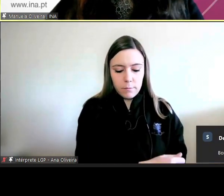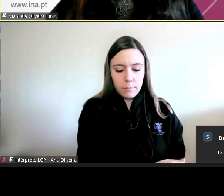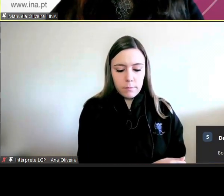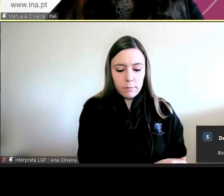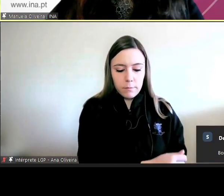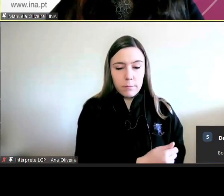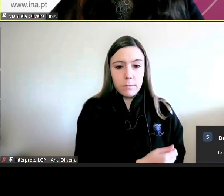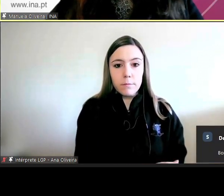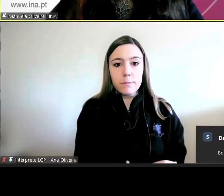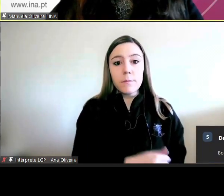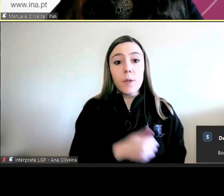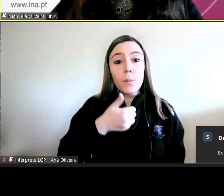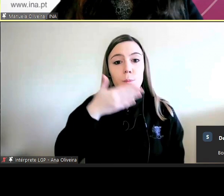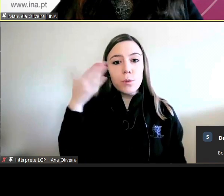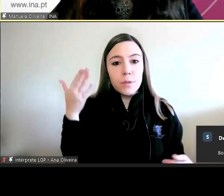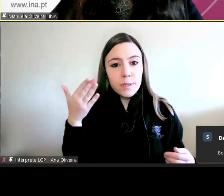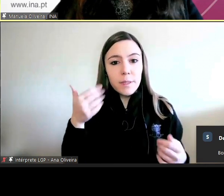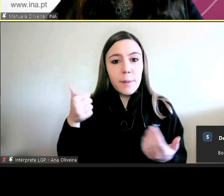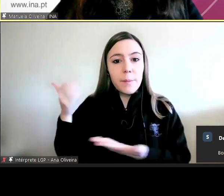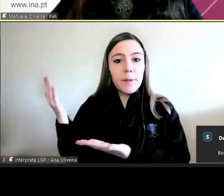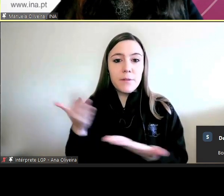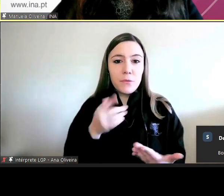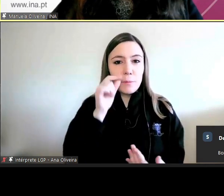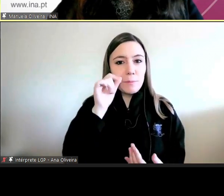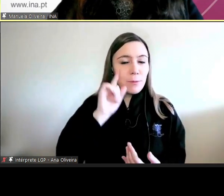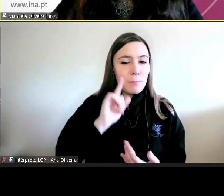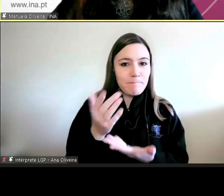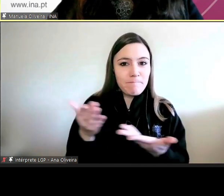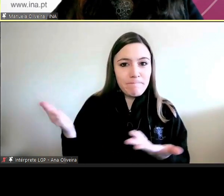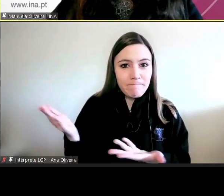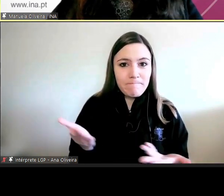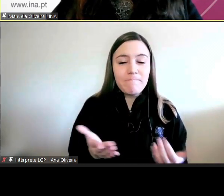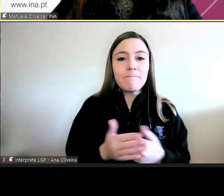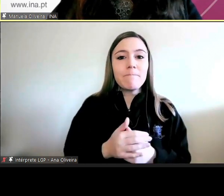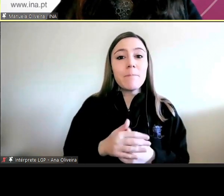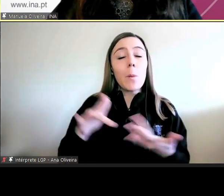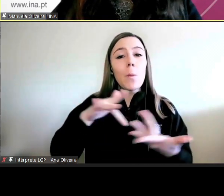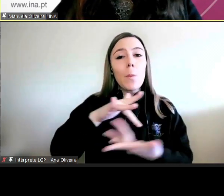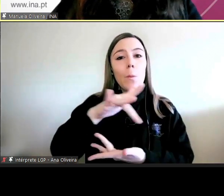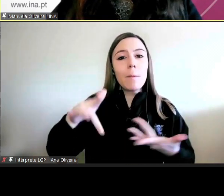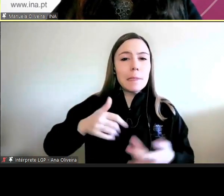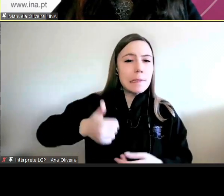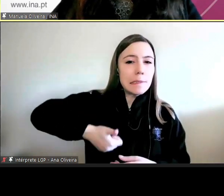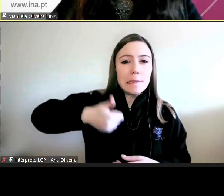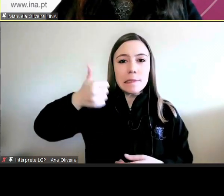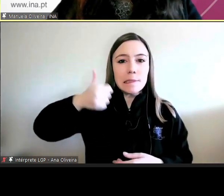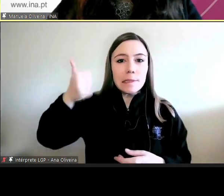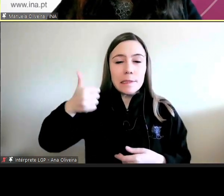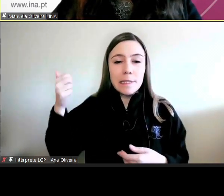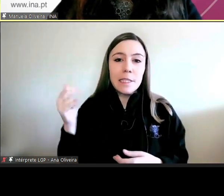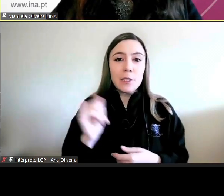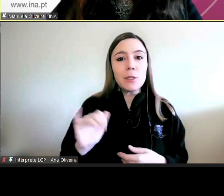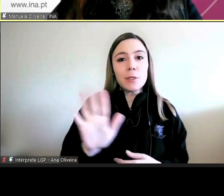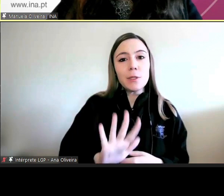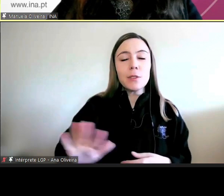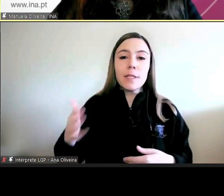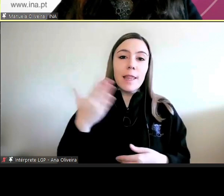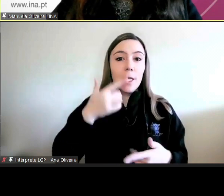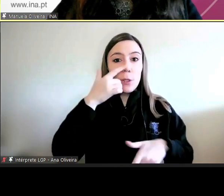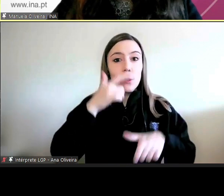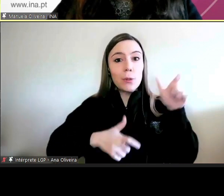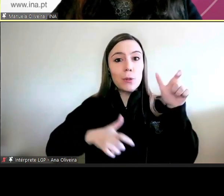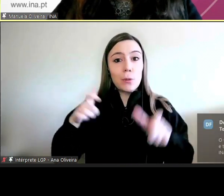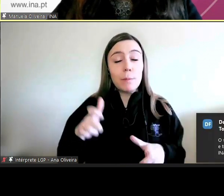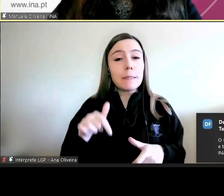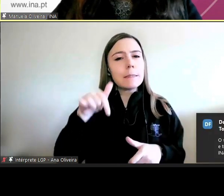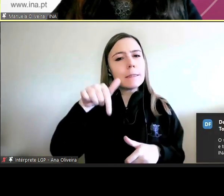dia, sejam bem-vindos e bem-vindas ao webinar Prioridades da Instituição Nacional de Direitos Humanos. A sessão é